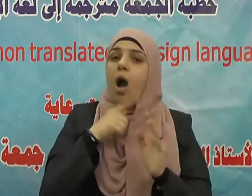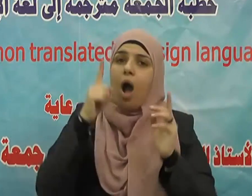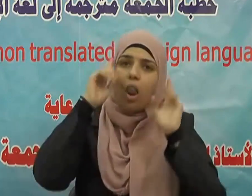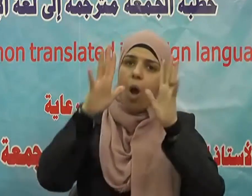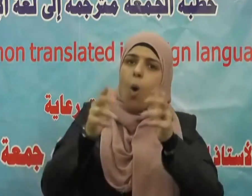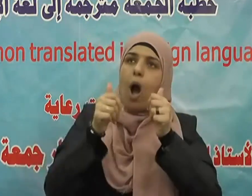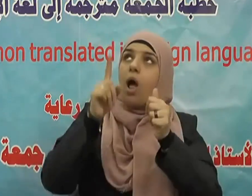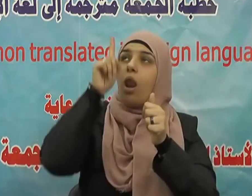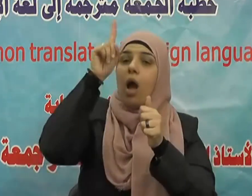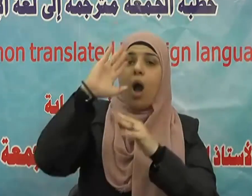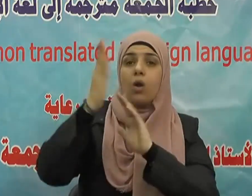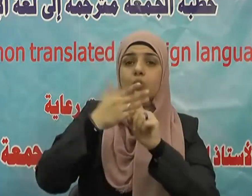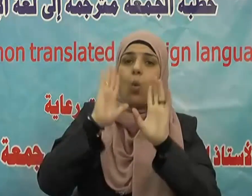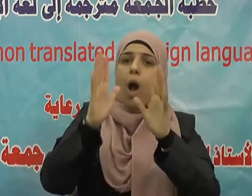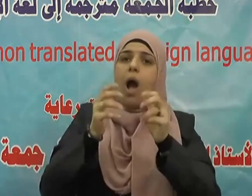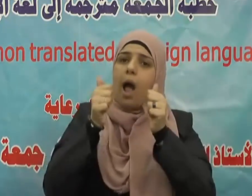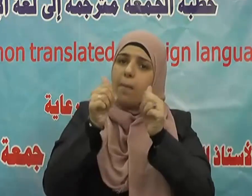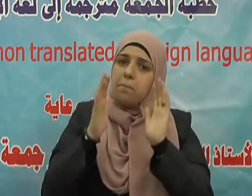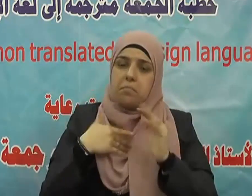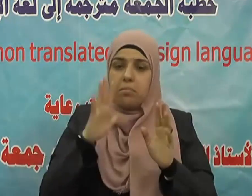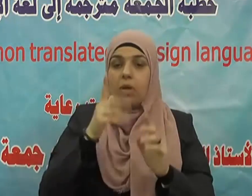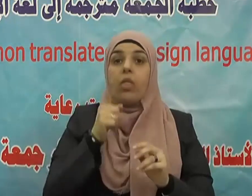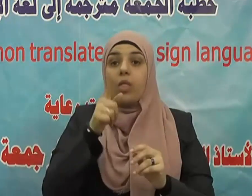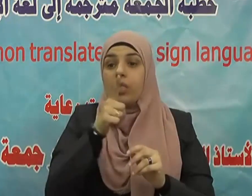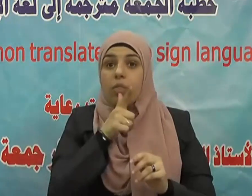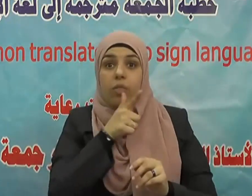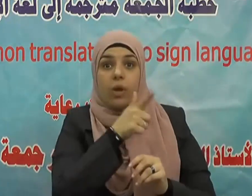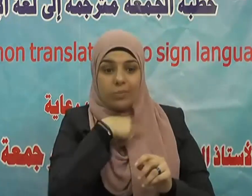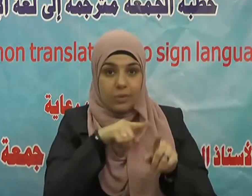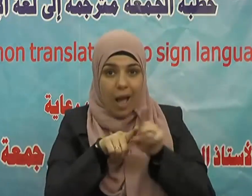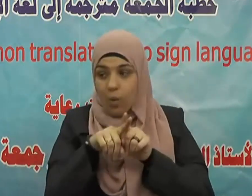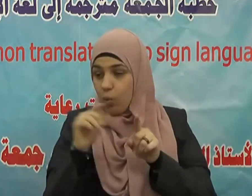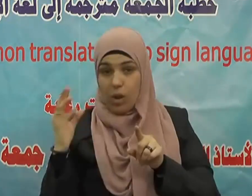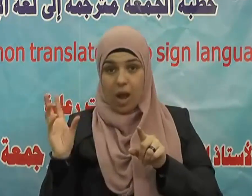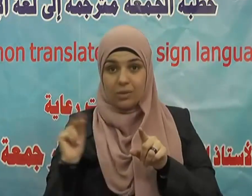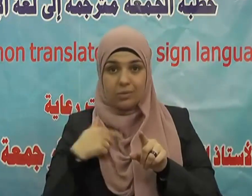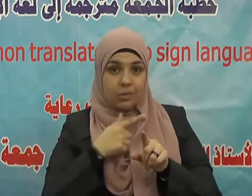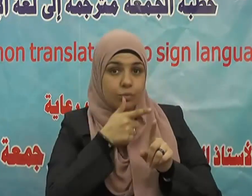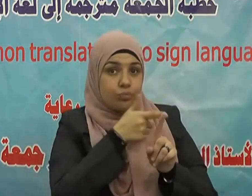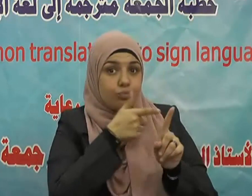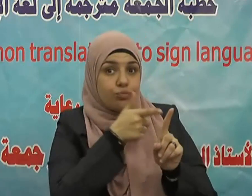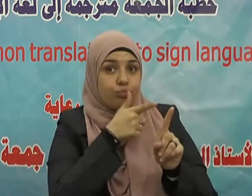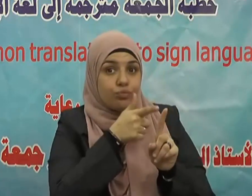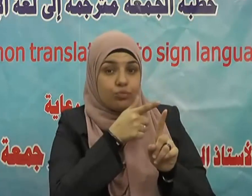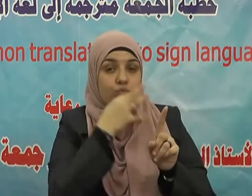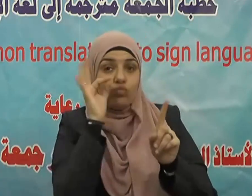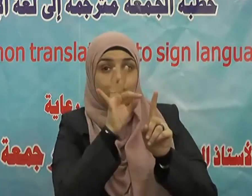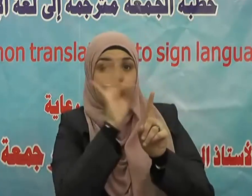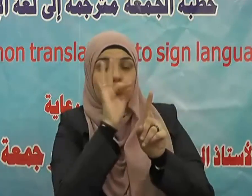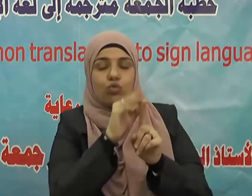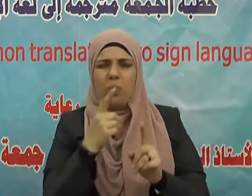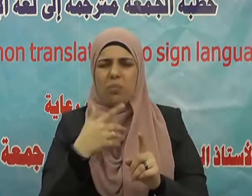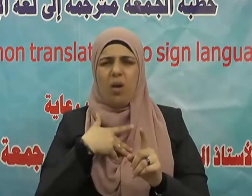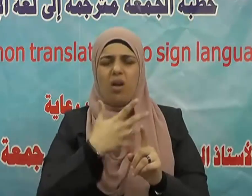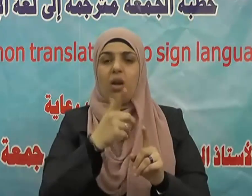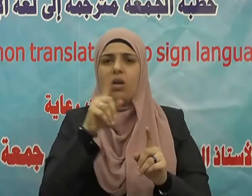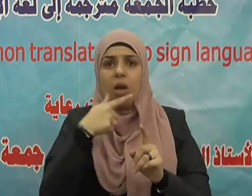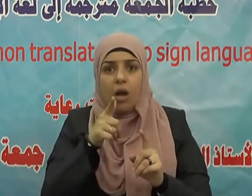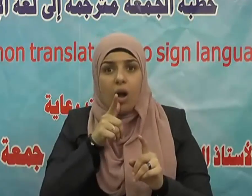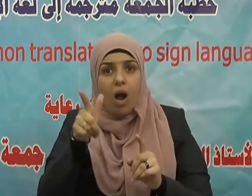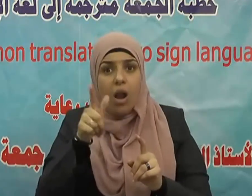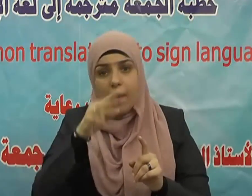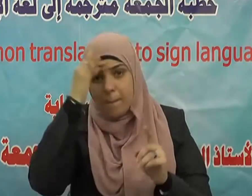إصدار الأحكام أو قبل بث ونشر كل ما يصل إليه لفقدت الإشاعة أثرها